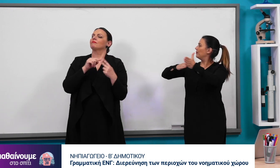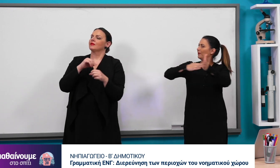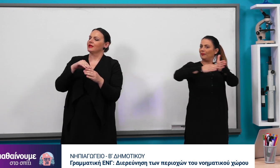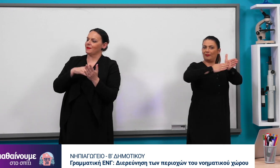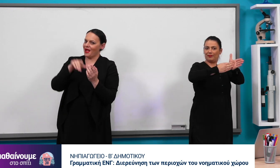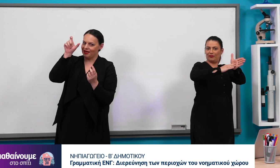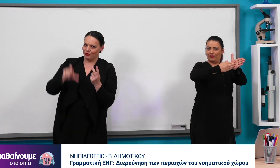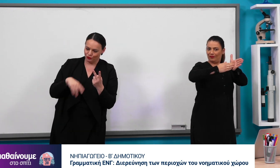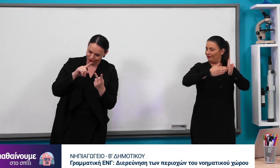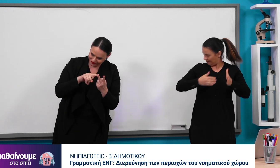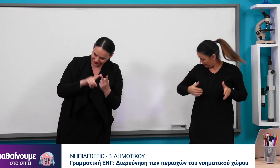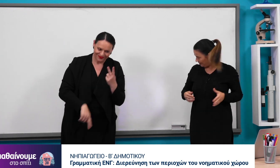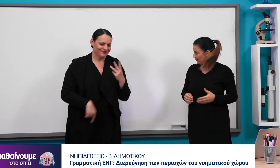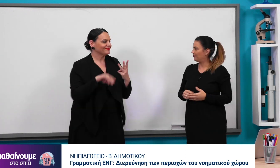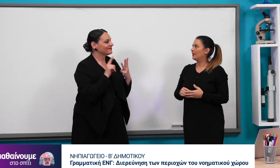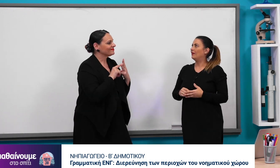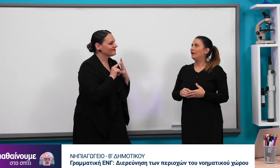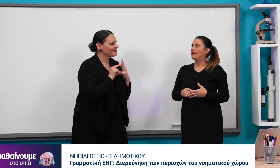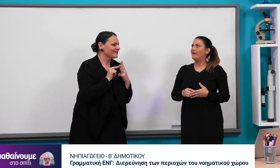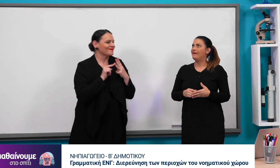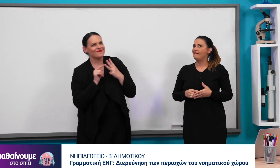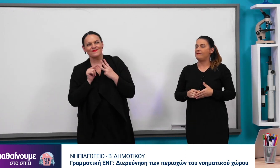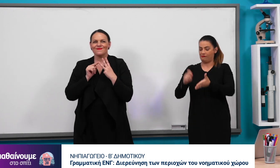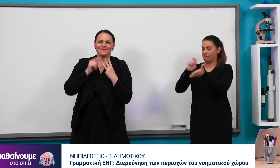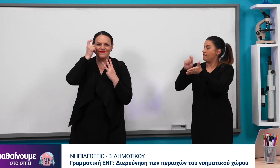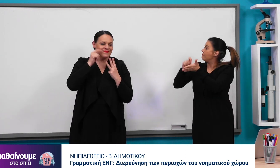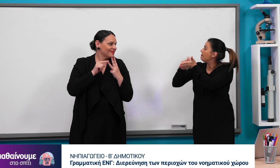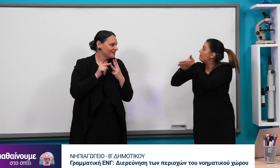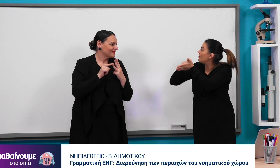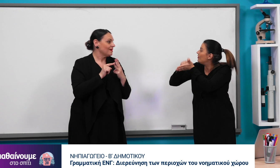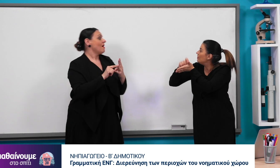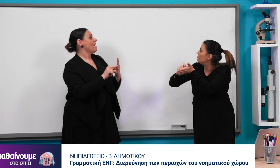Υπάλληλος. Πολύ ωραία. Και γράφω.